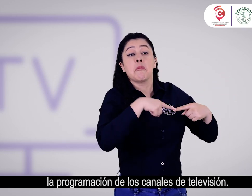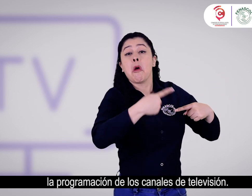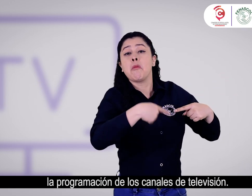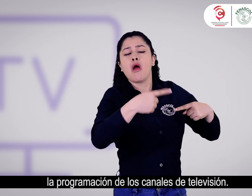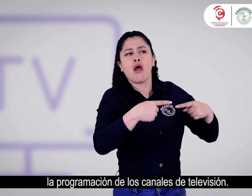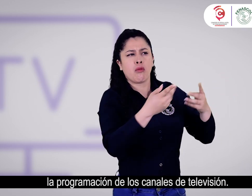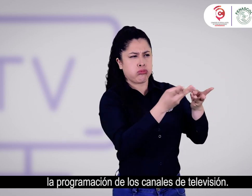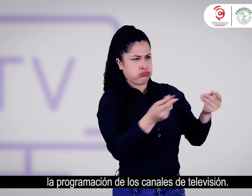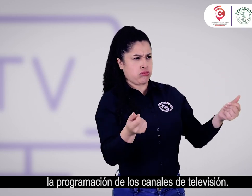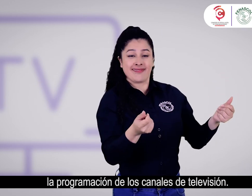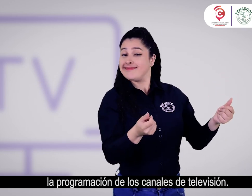canales de televisión.